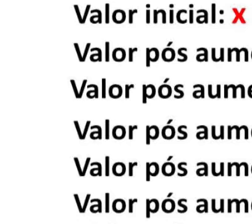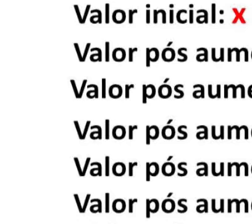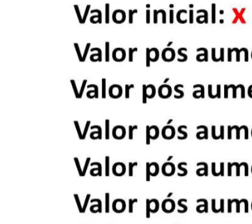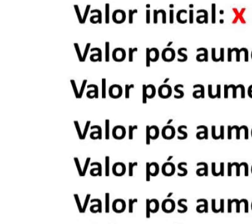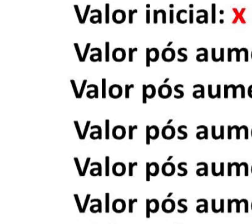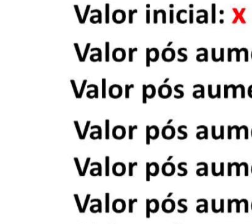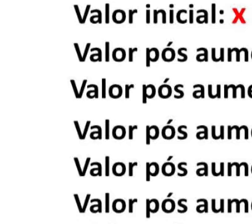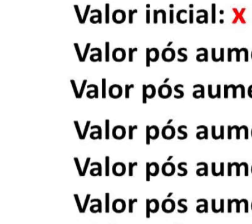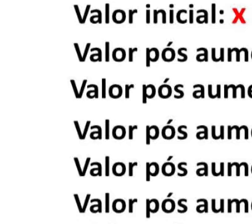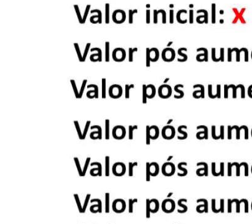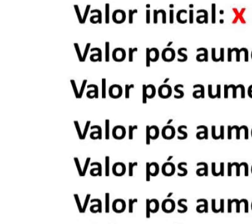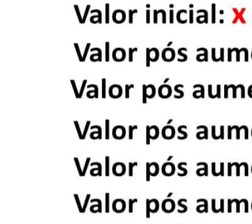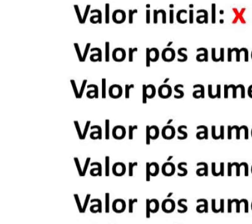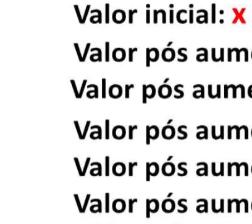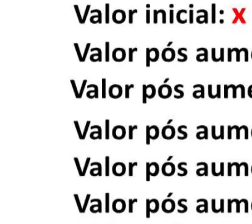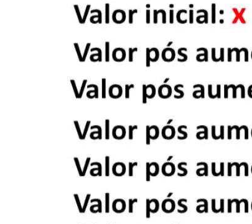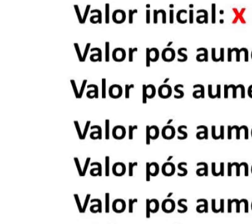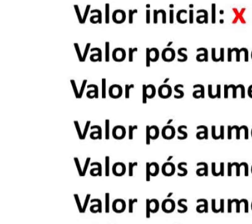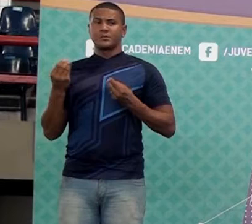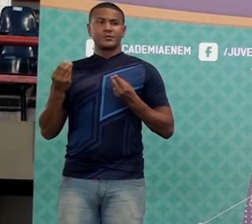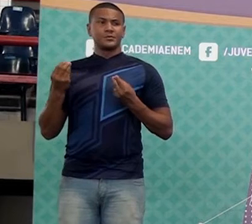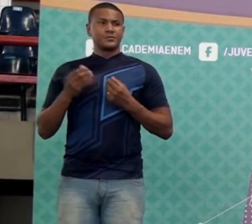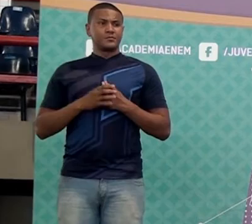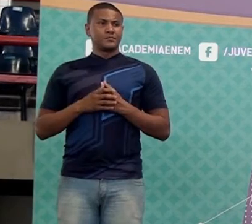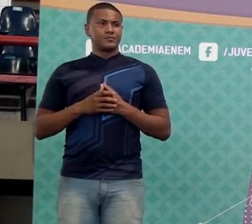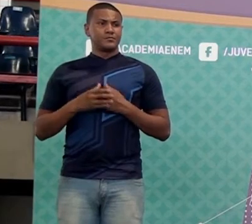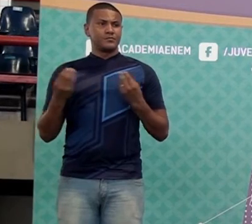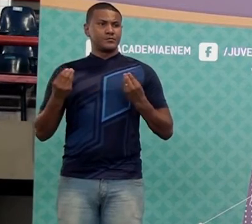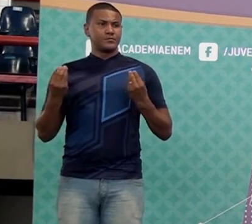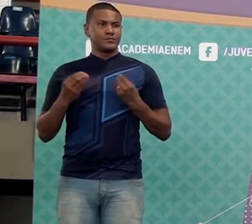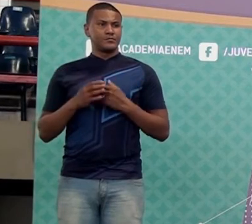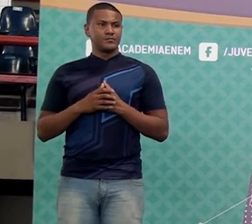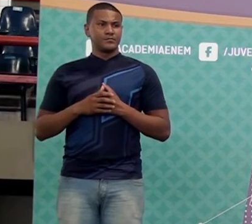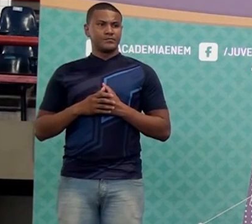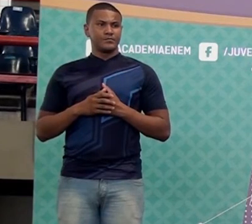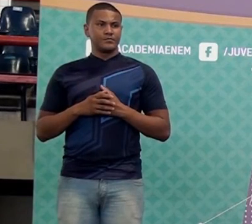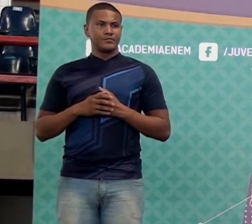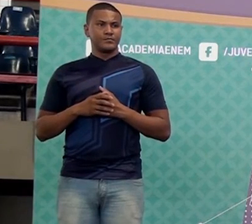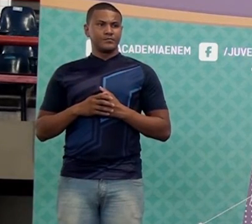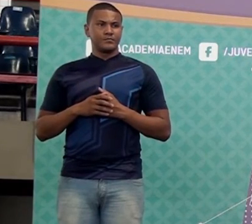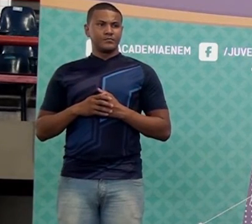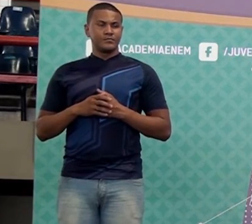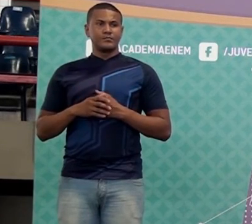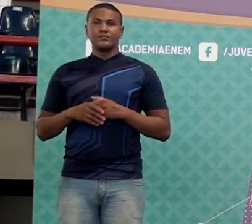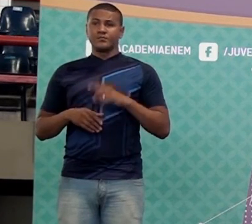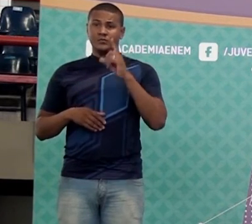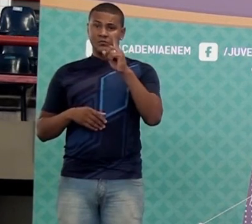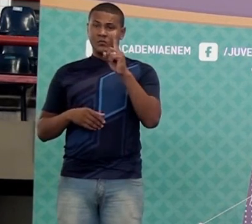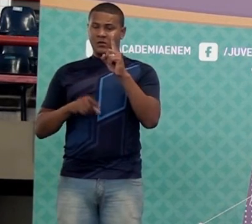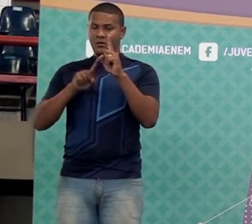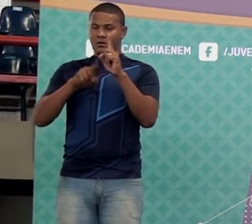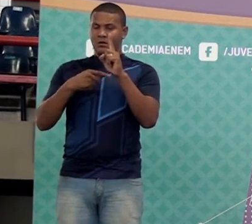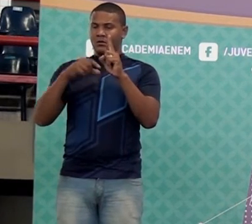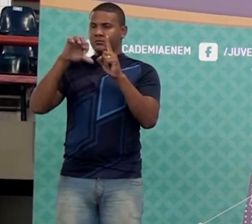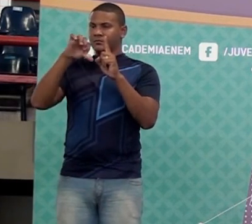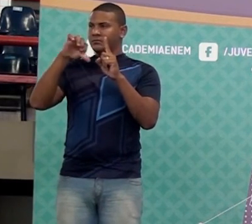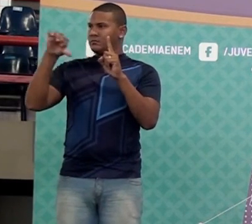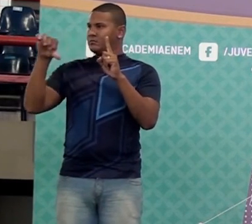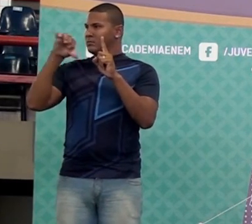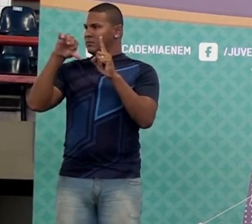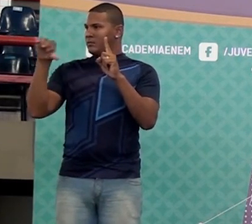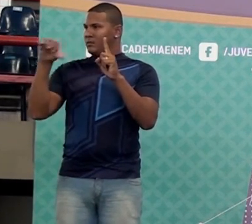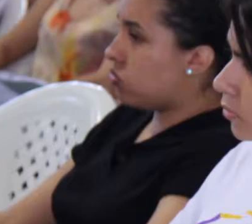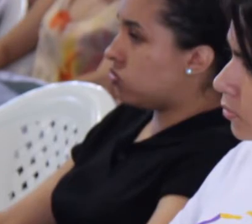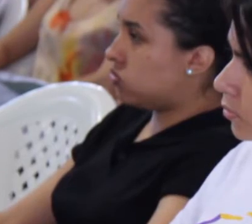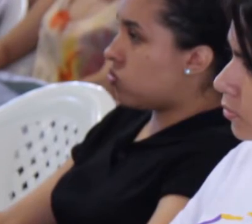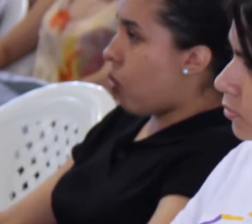noventa e nove por cento, como é? Noventa nove por cento. Multiplico por quanto? Um vírgula noventa e nove. Tá